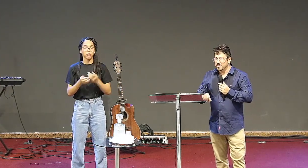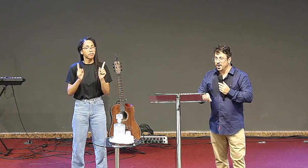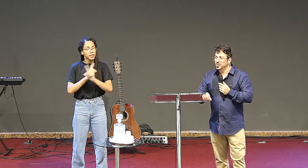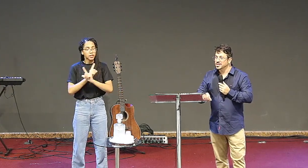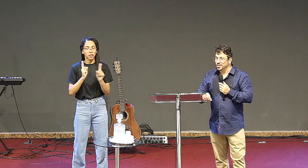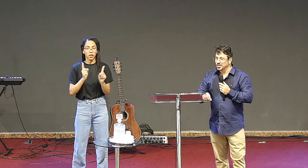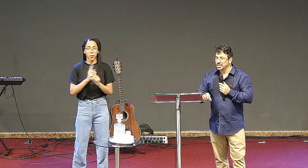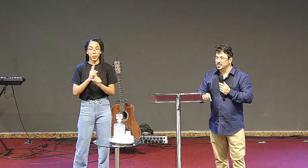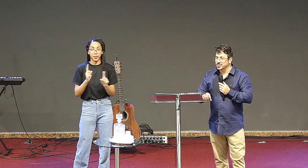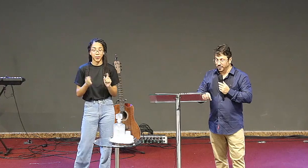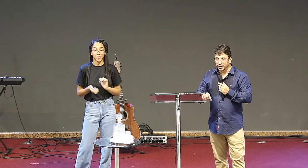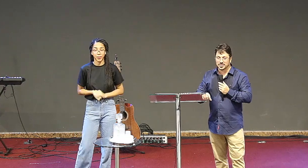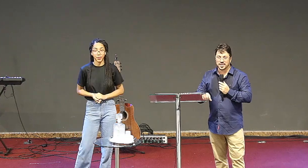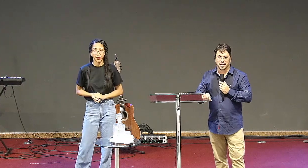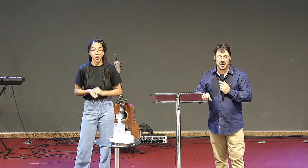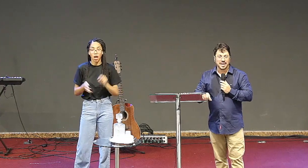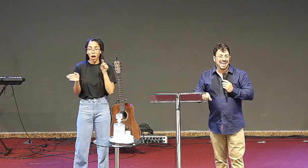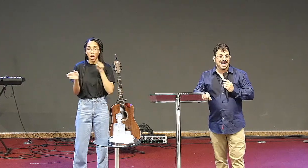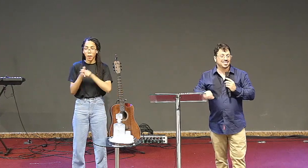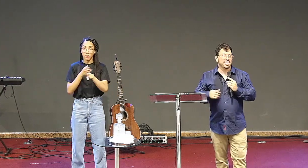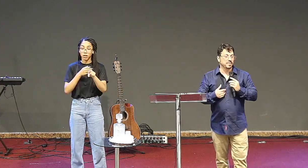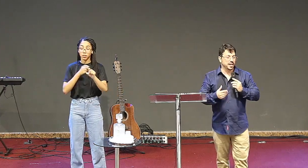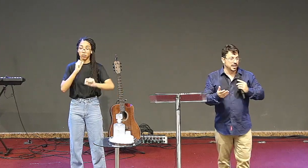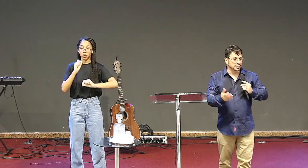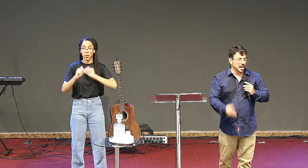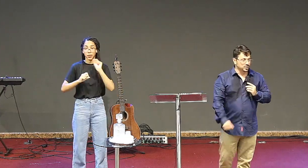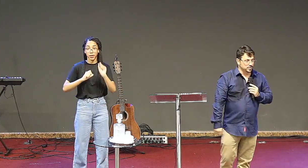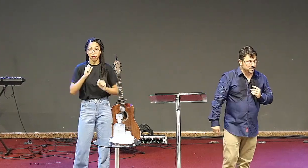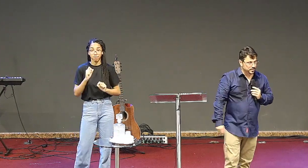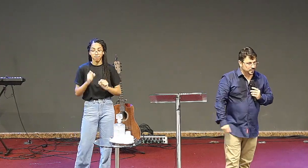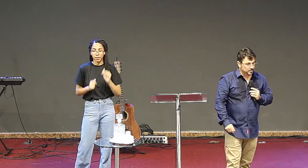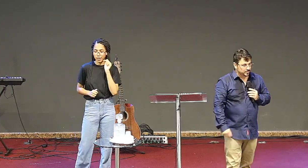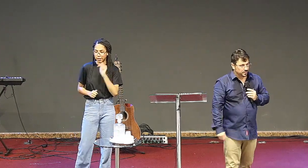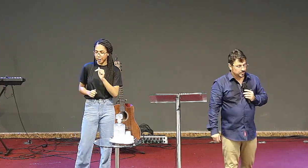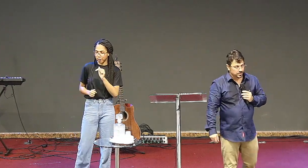mas a pergunta que você precisa fazer é essa é a minha realidade